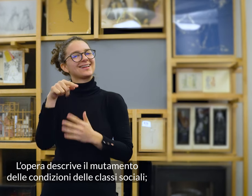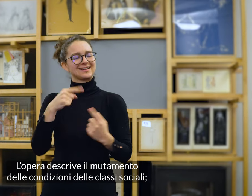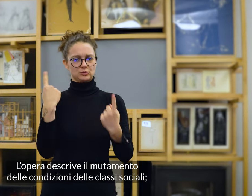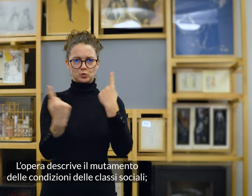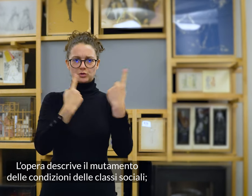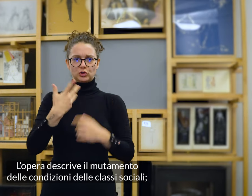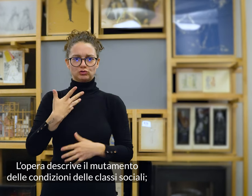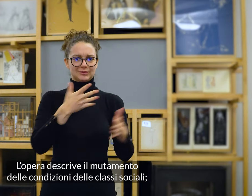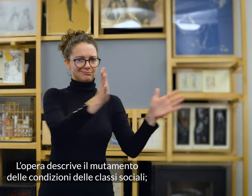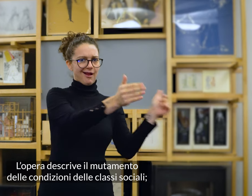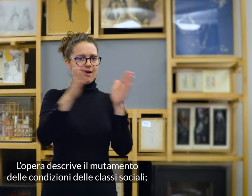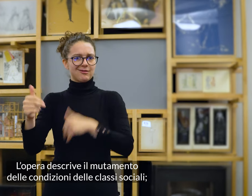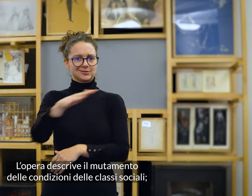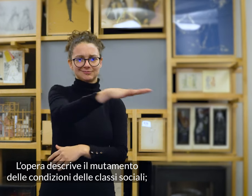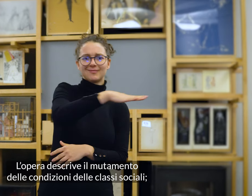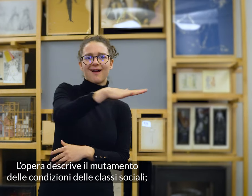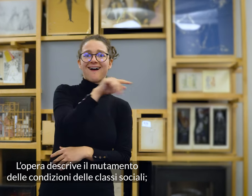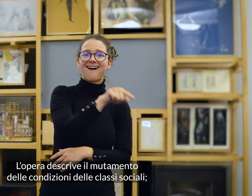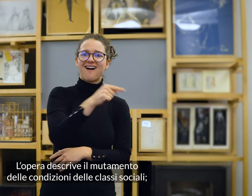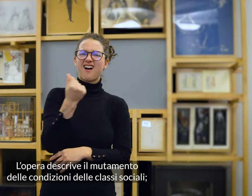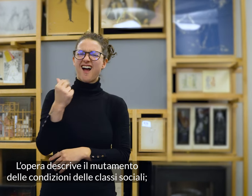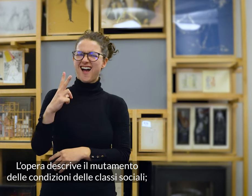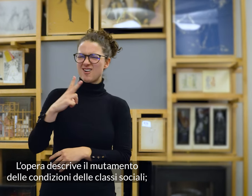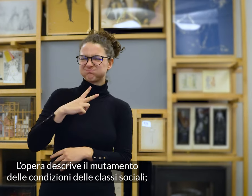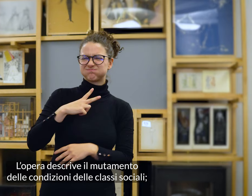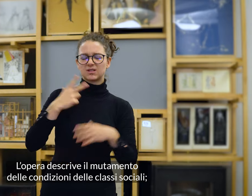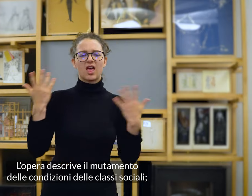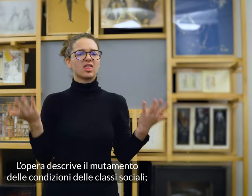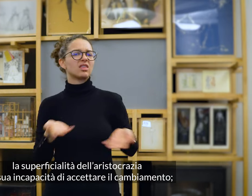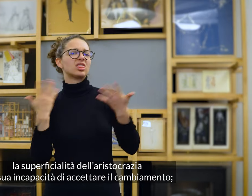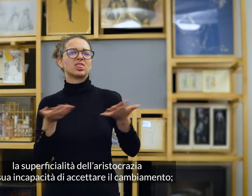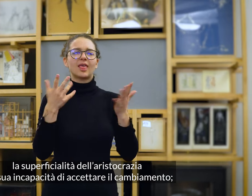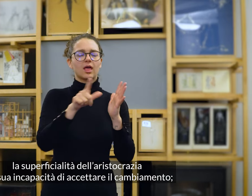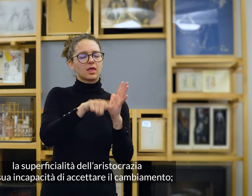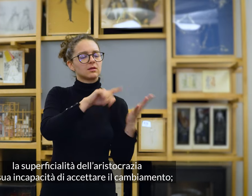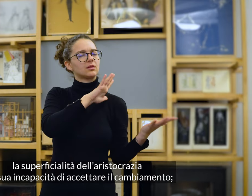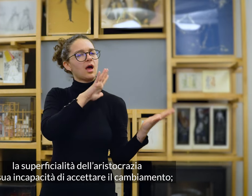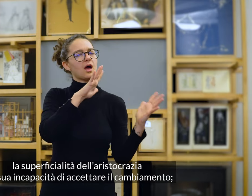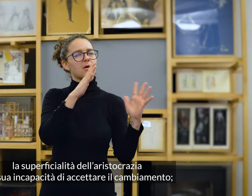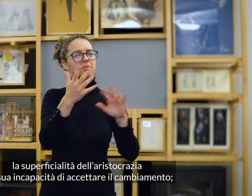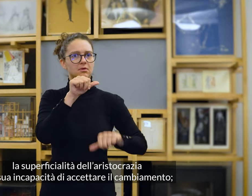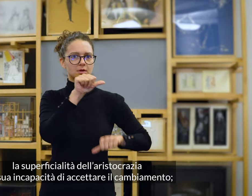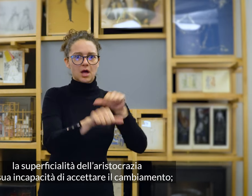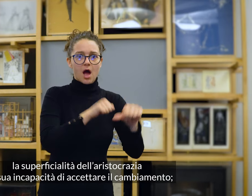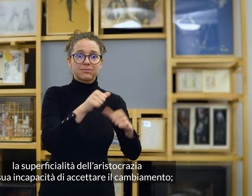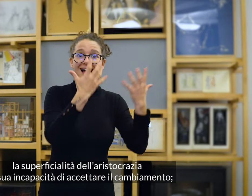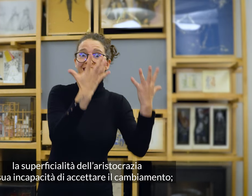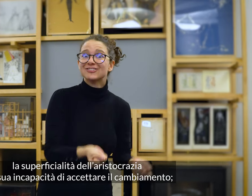'opera descrive il mutamento delle condizioni delle classi sociali, la superficialità dell'aristocrazia e la sua